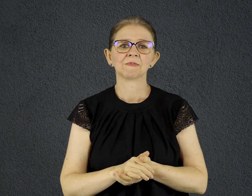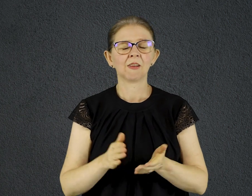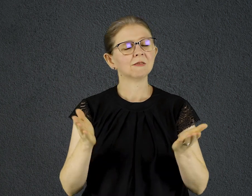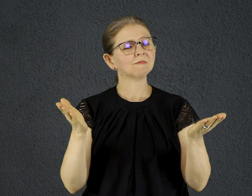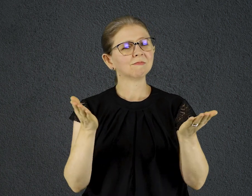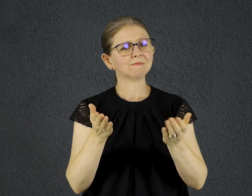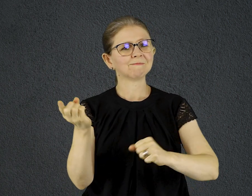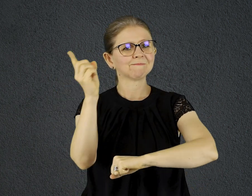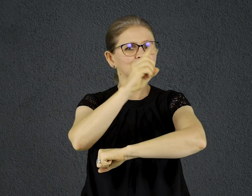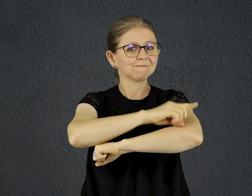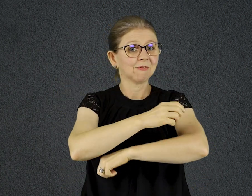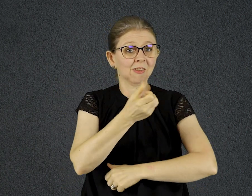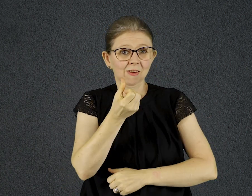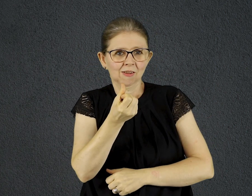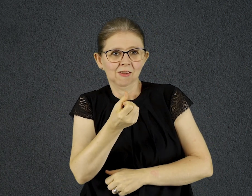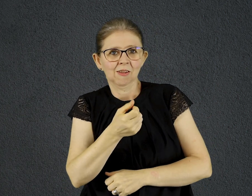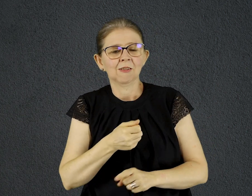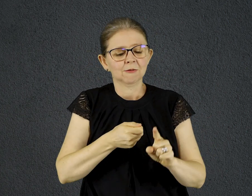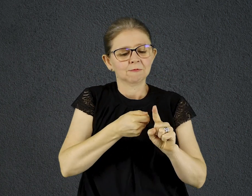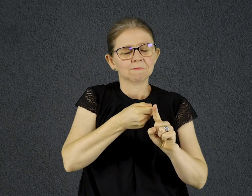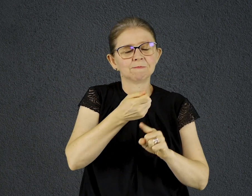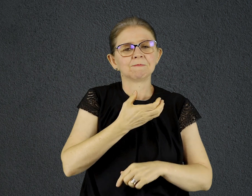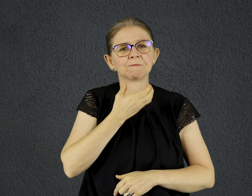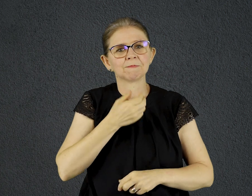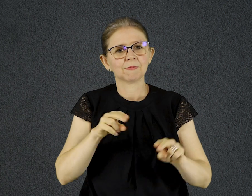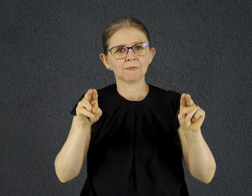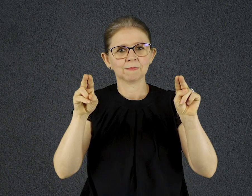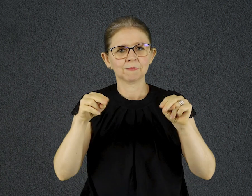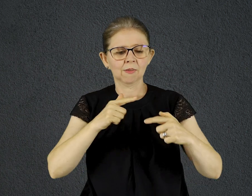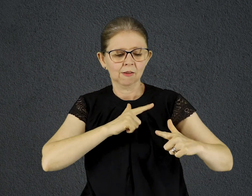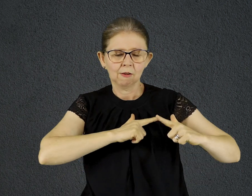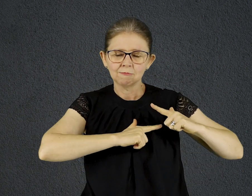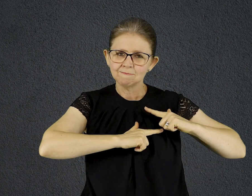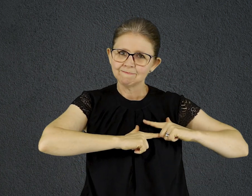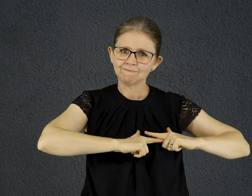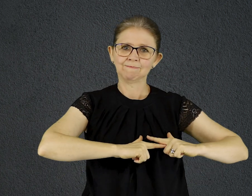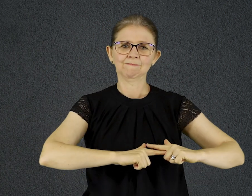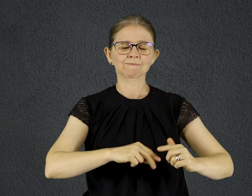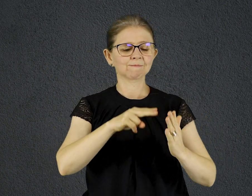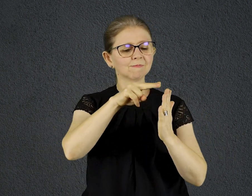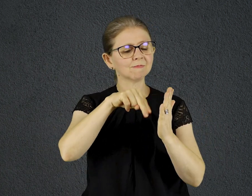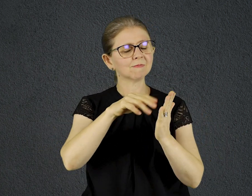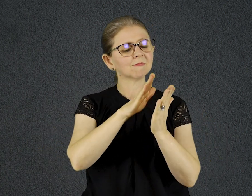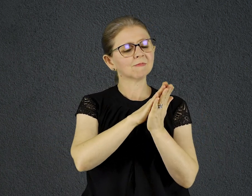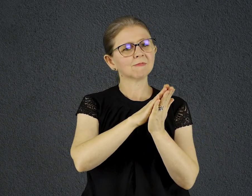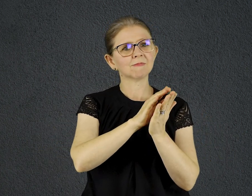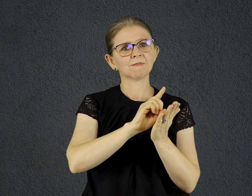Hoje é 6 de dezembro. Título de hoje, Purificado. Leitura bíblica, Marcos capítulo